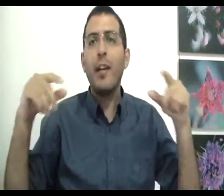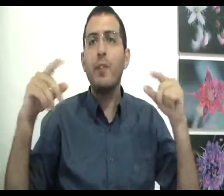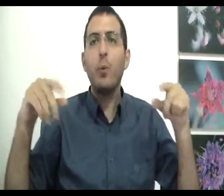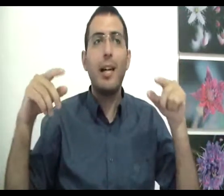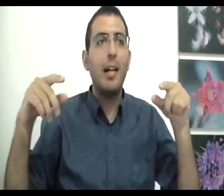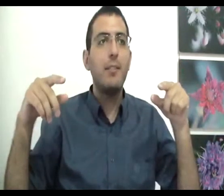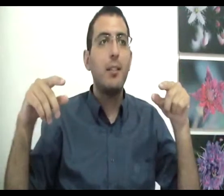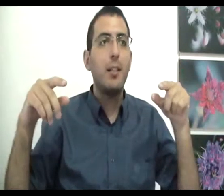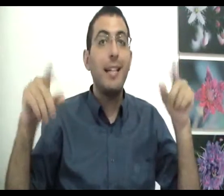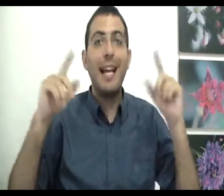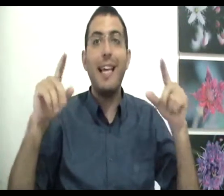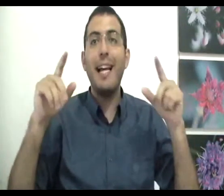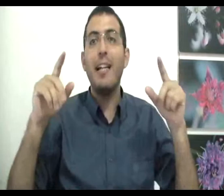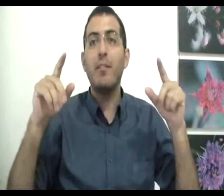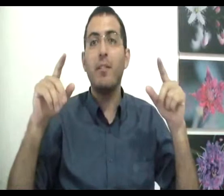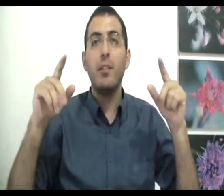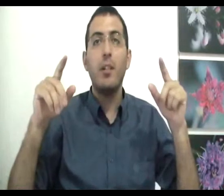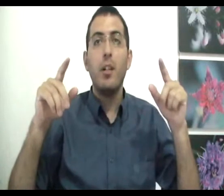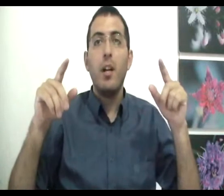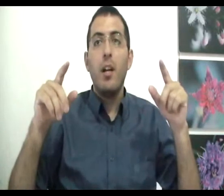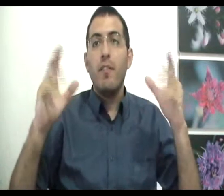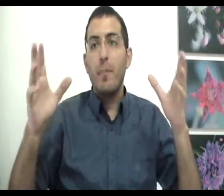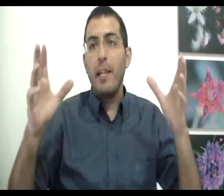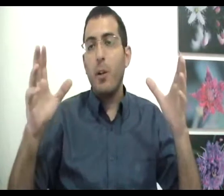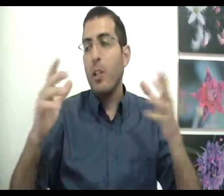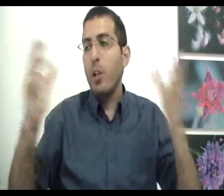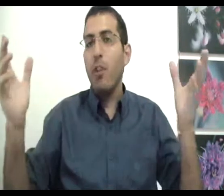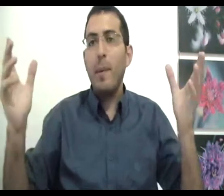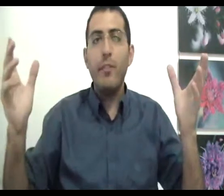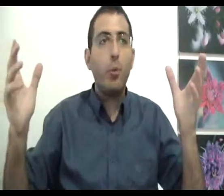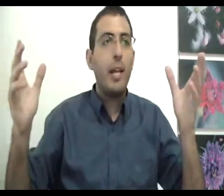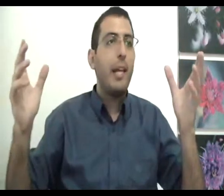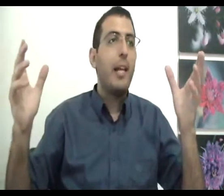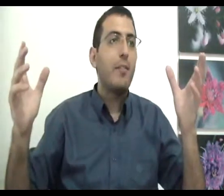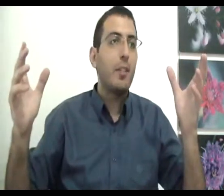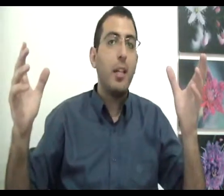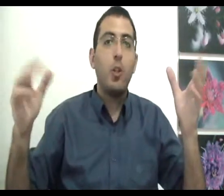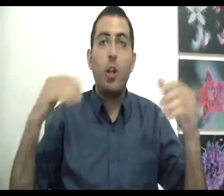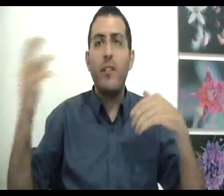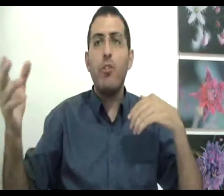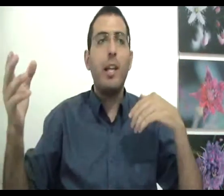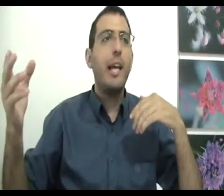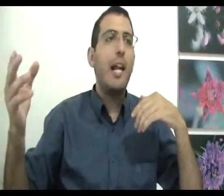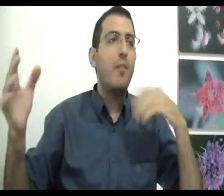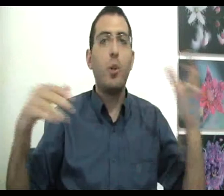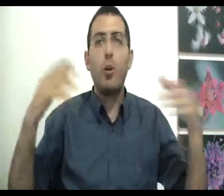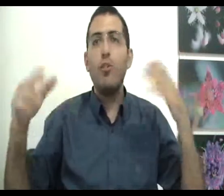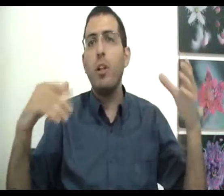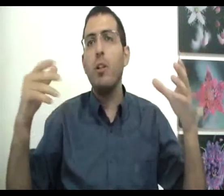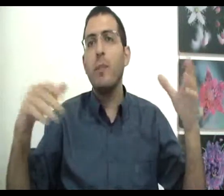אפשרות אחת להגיע אליו. ובעיקרון יכול להיות שגם אין אפשרות להגיע אליו, כי כל דבר שנגיע אליו הוא יכול להשתנות, ואם